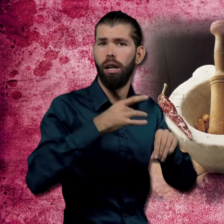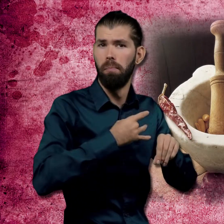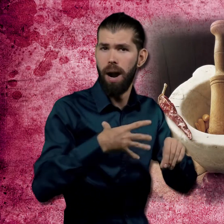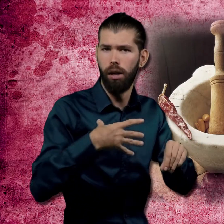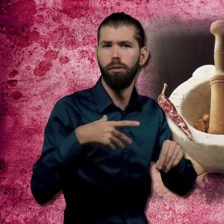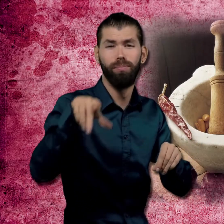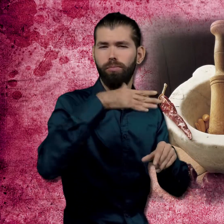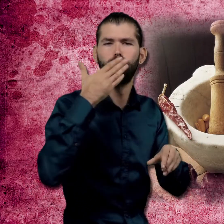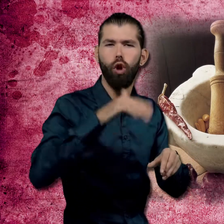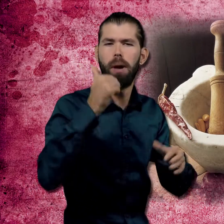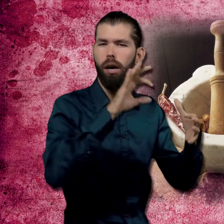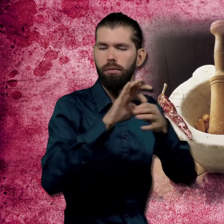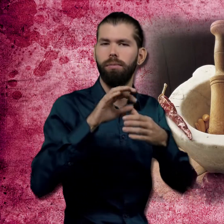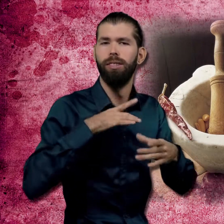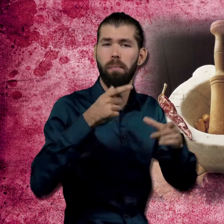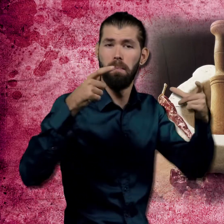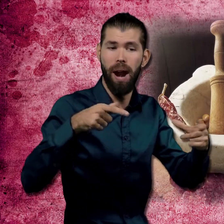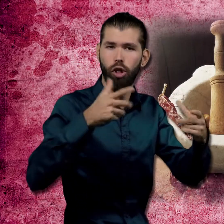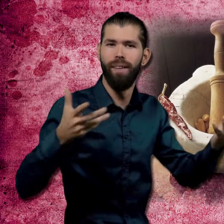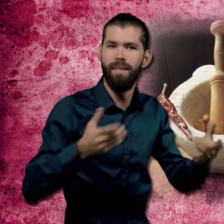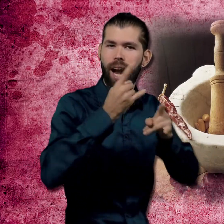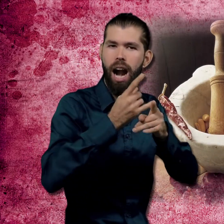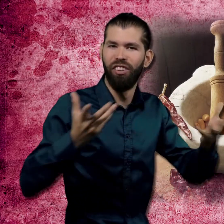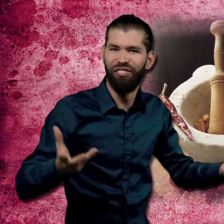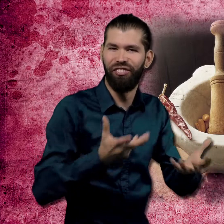i suquets, el vi blanc, el brandi i les galetes, entre d'altres.